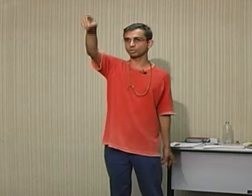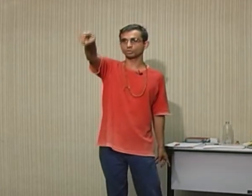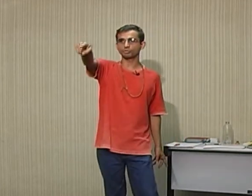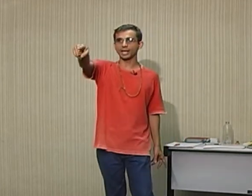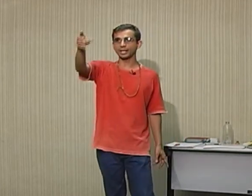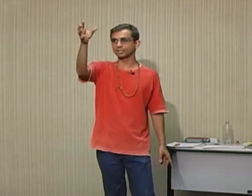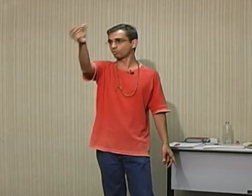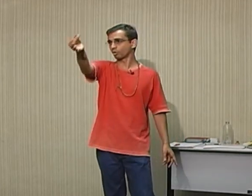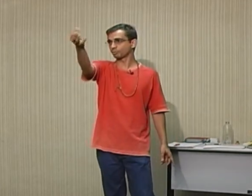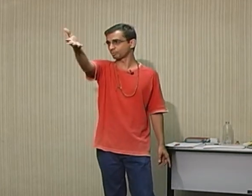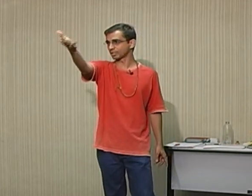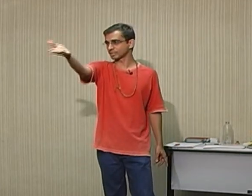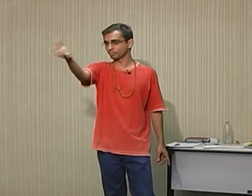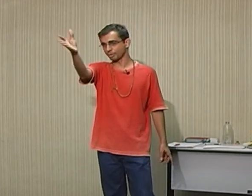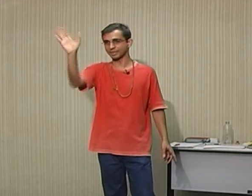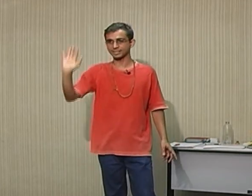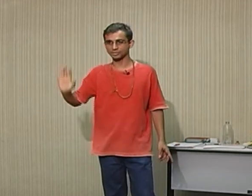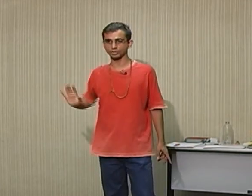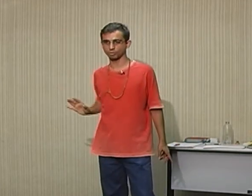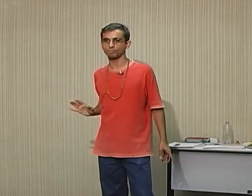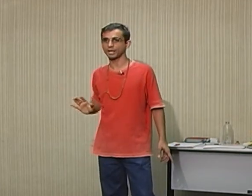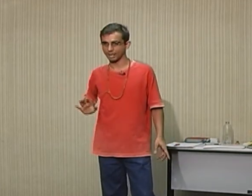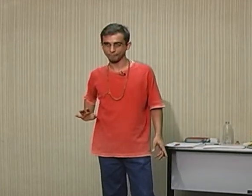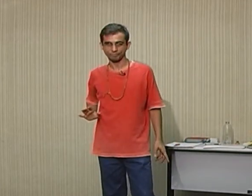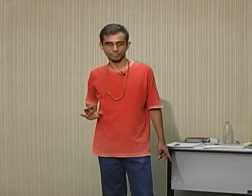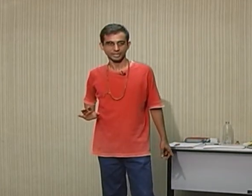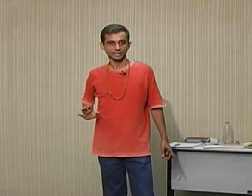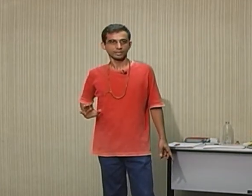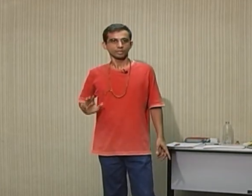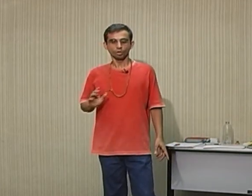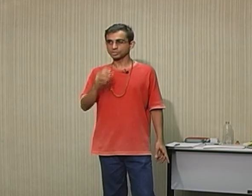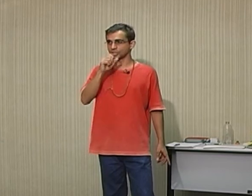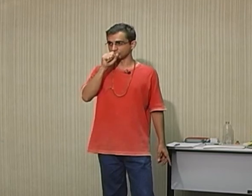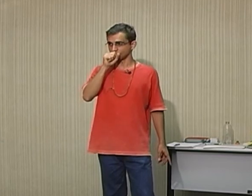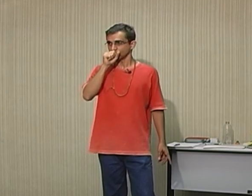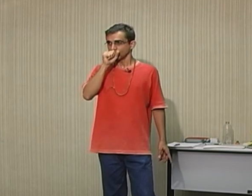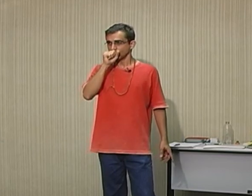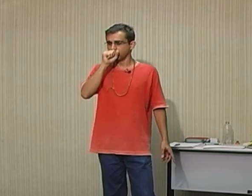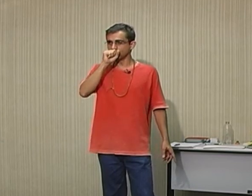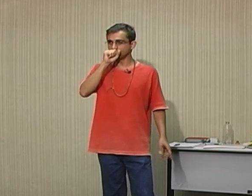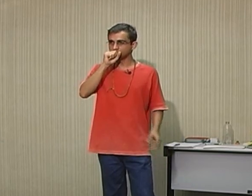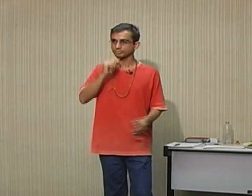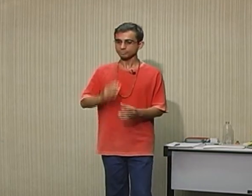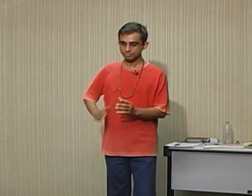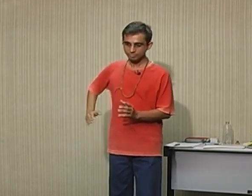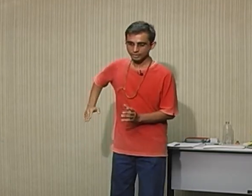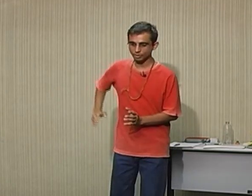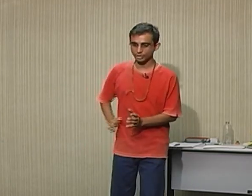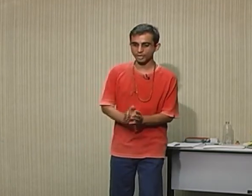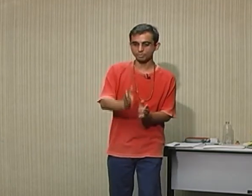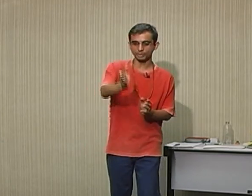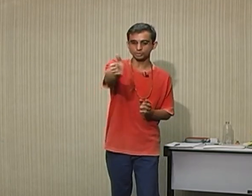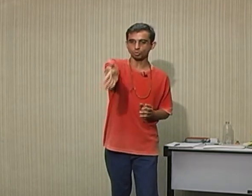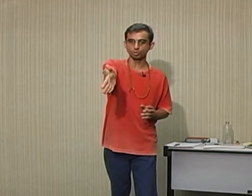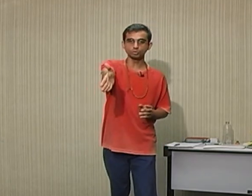rodoviária e compro, por exemplo, a minha passagem que eu tenho que comprar lá. Ou seja, eu tenho o caminho mais curto,